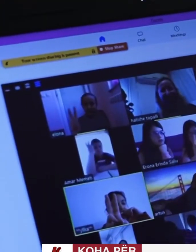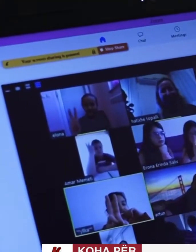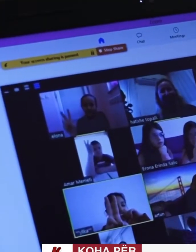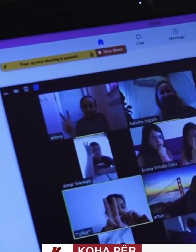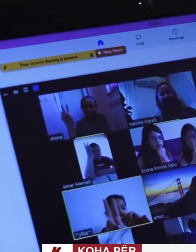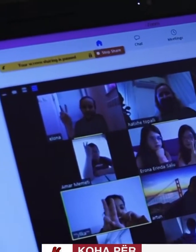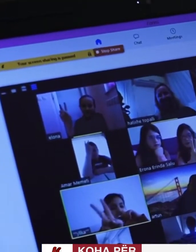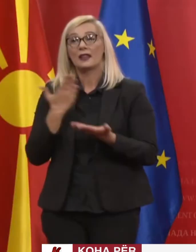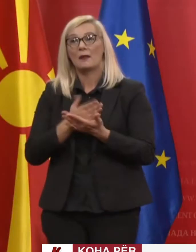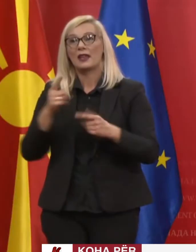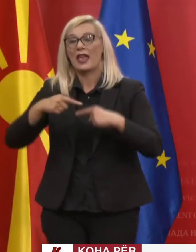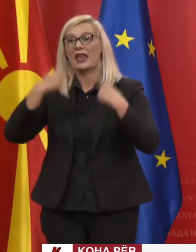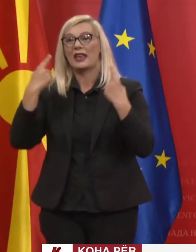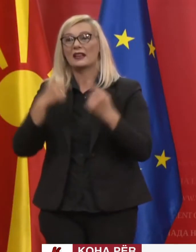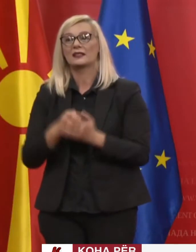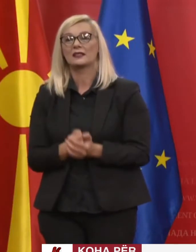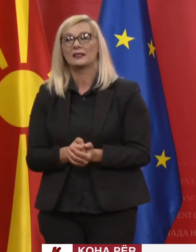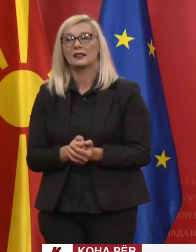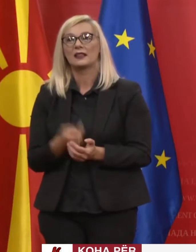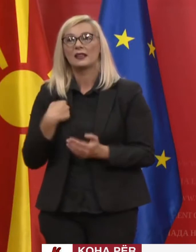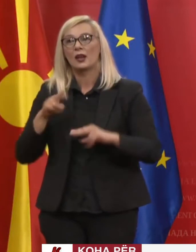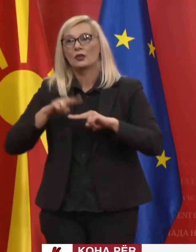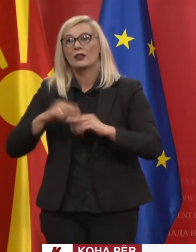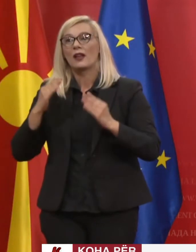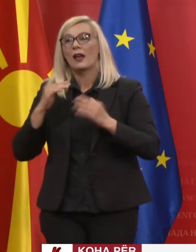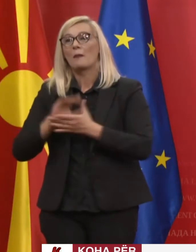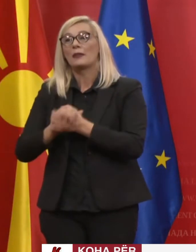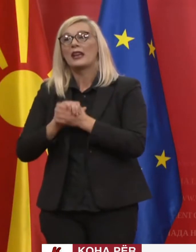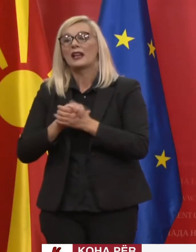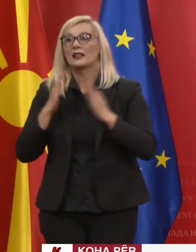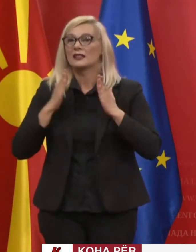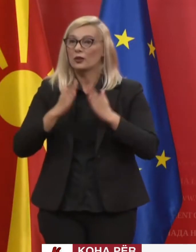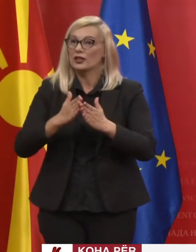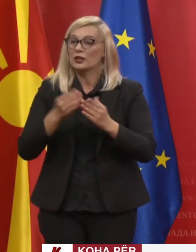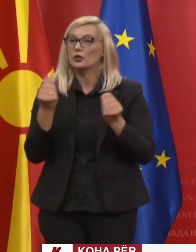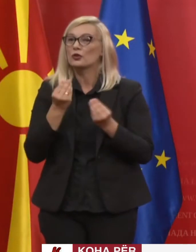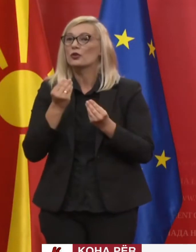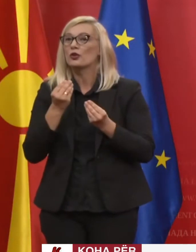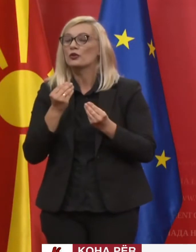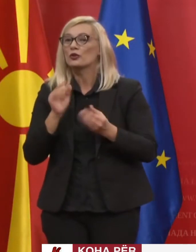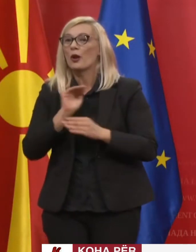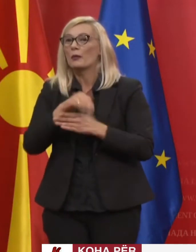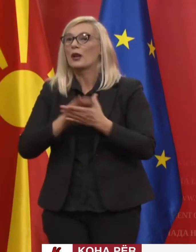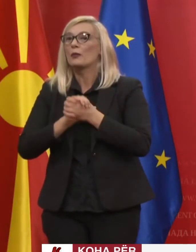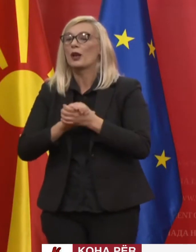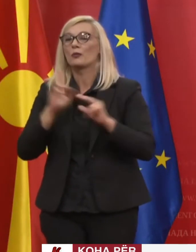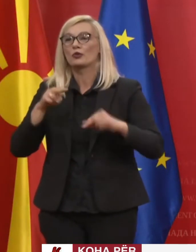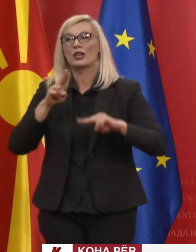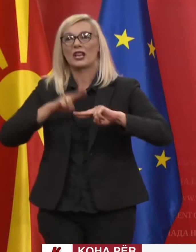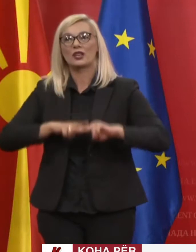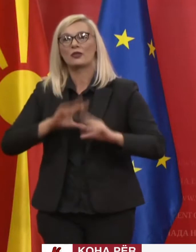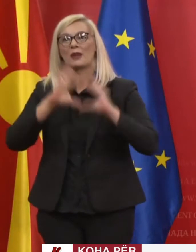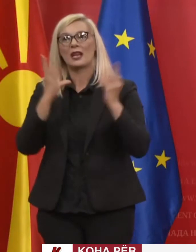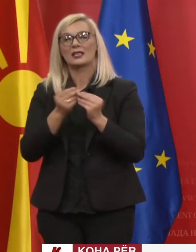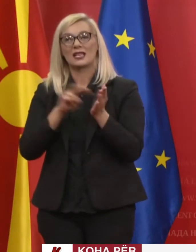qytetarë të lirë. Pandemia imponoj nevojen për të parë pse na duhet një sistem arsimor në gjendje të mirë dhe se duhet